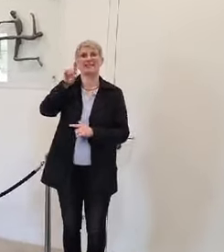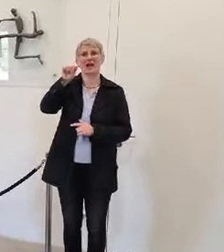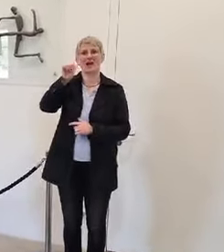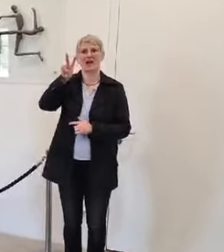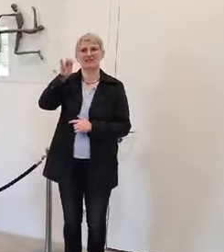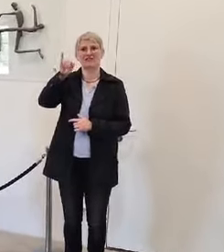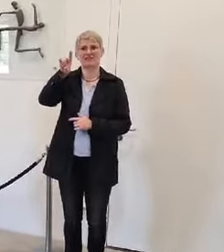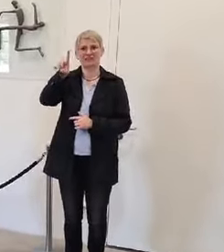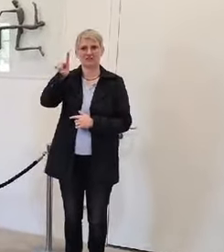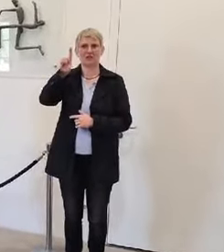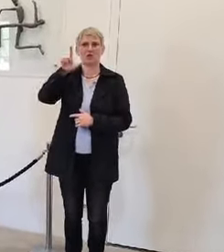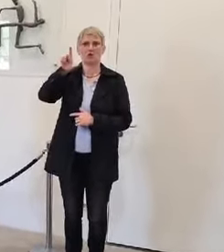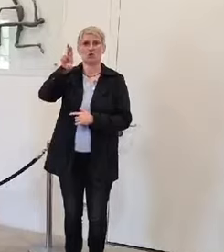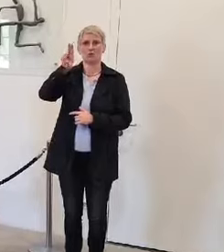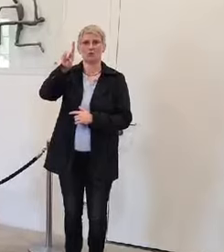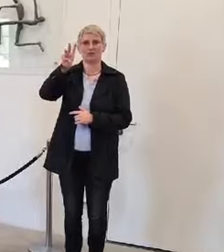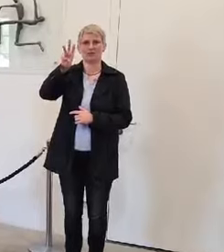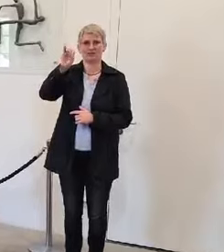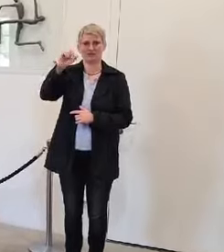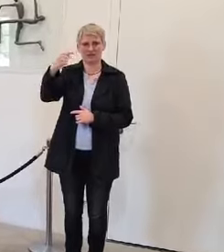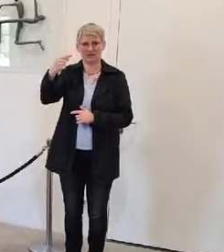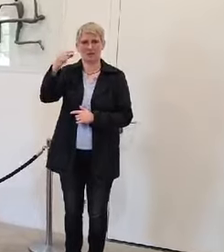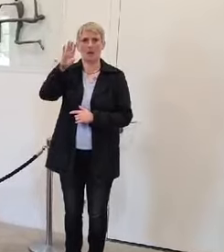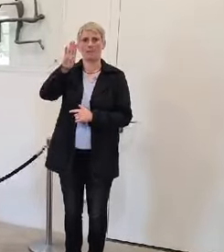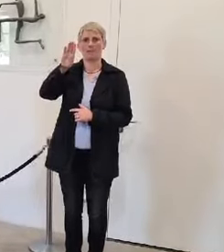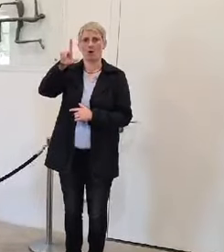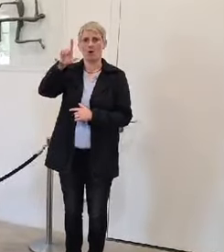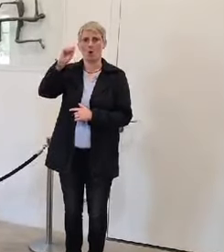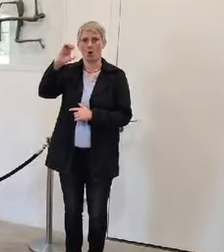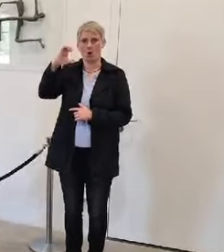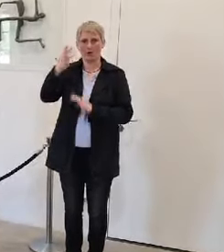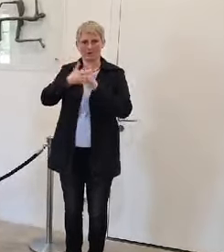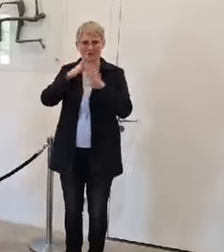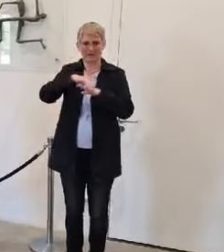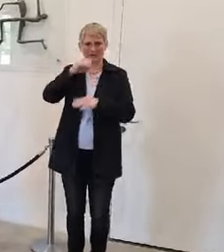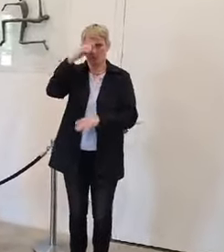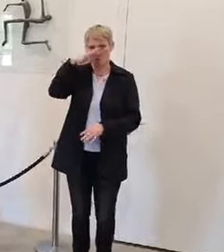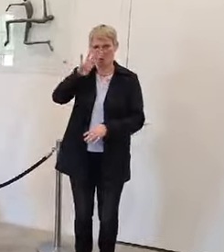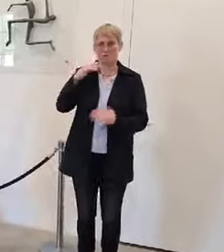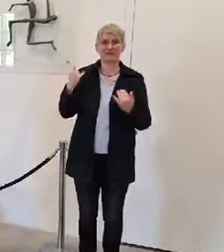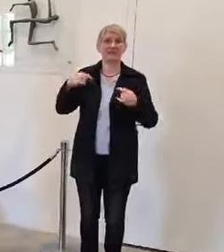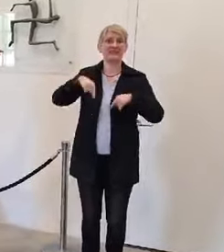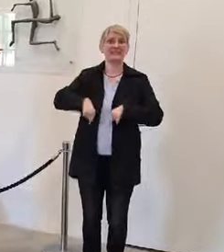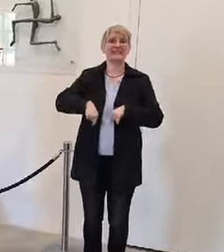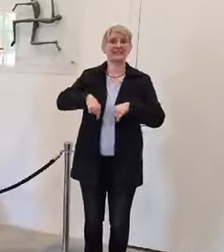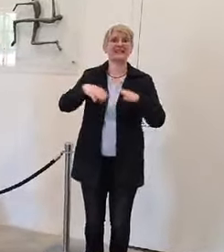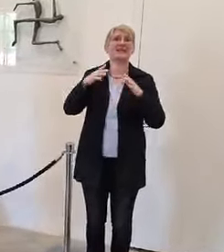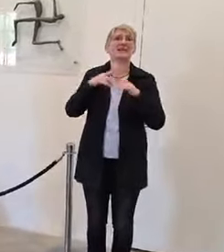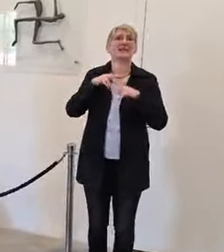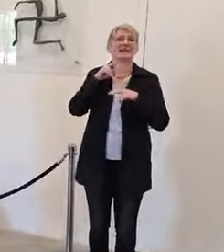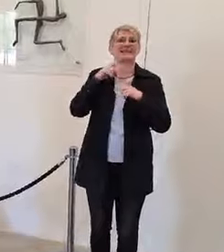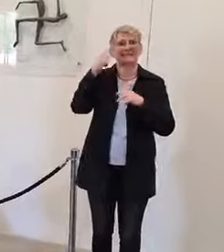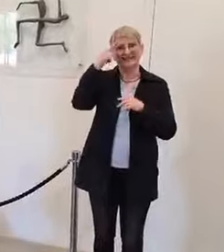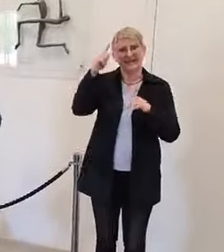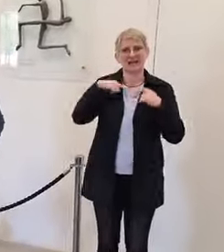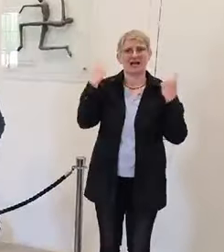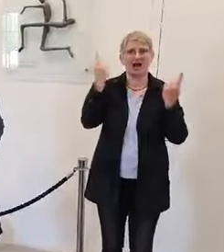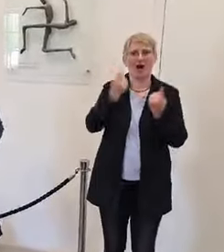Here KZ-Gedenkstätte and behind me can you see a Hakenkreuz